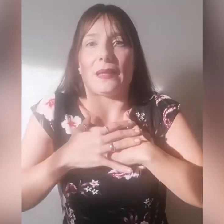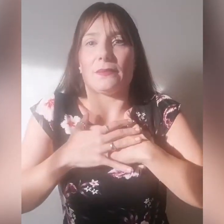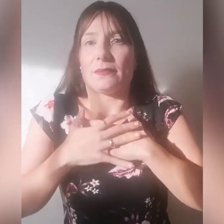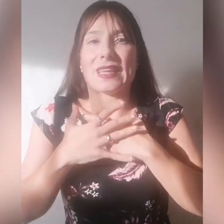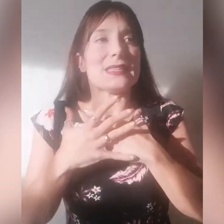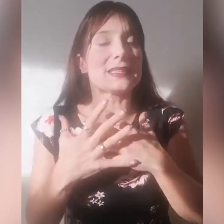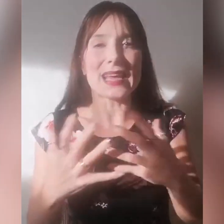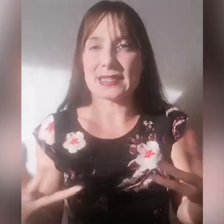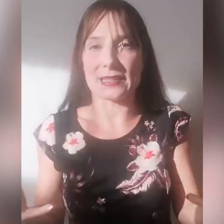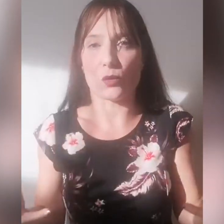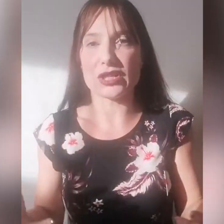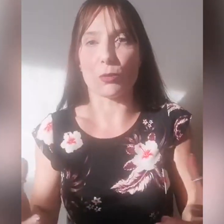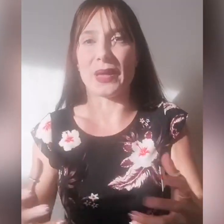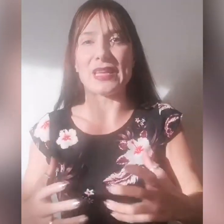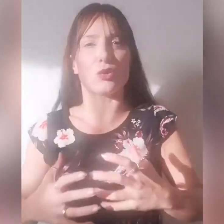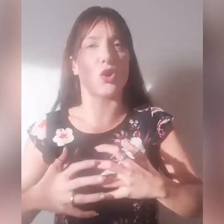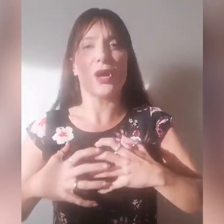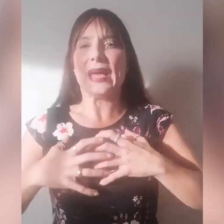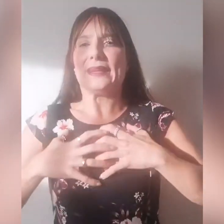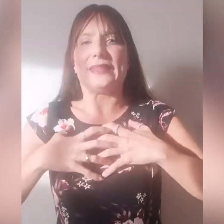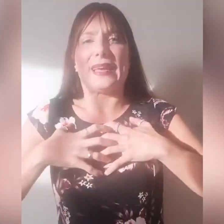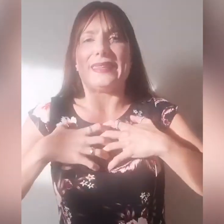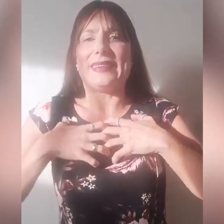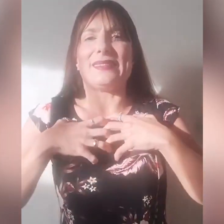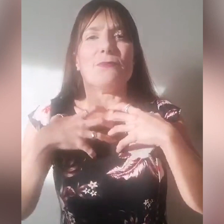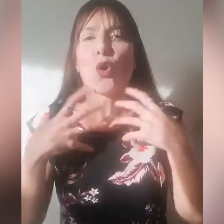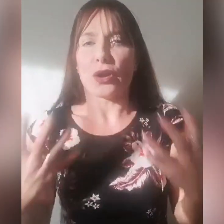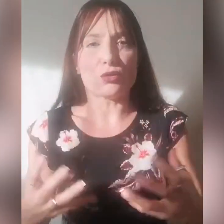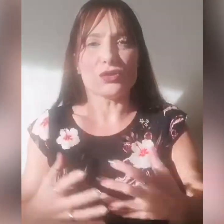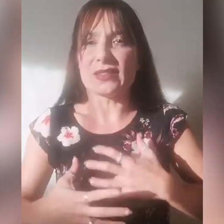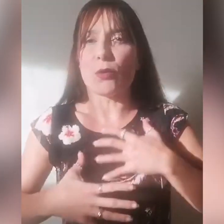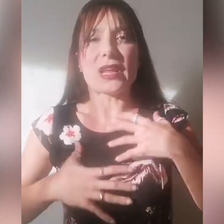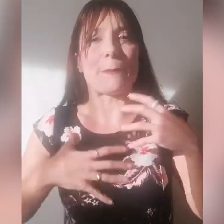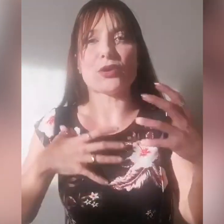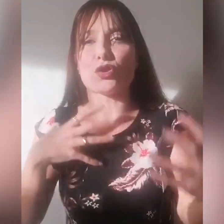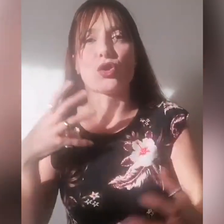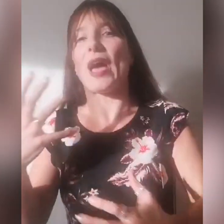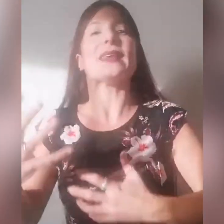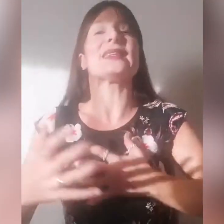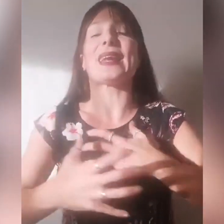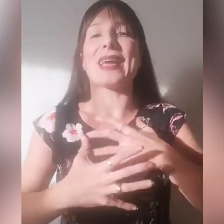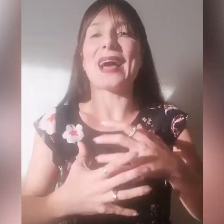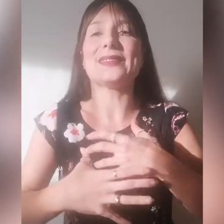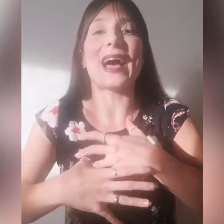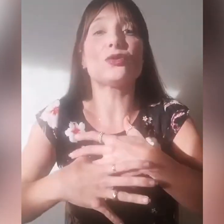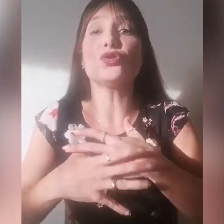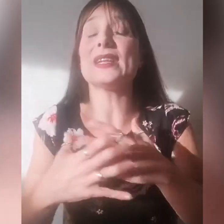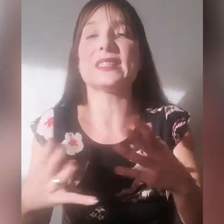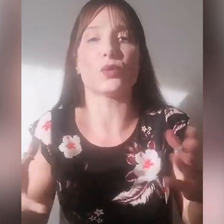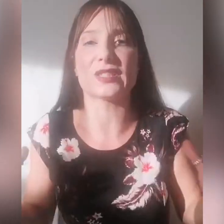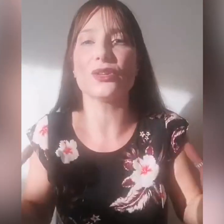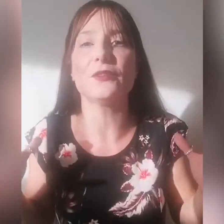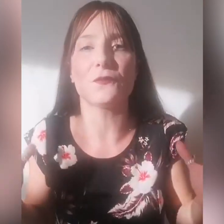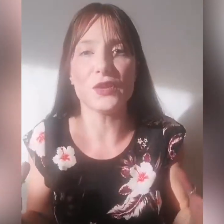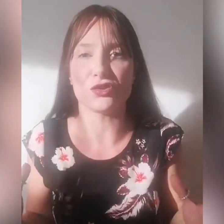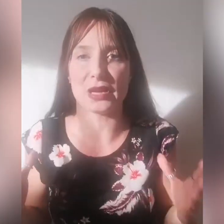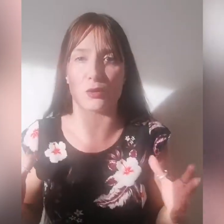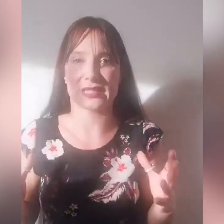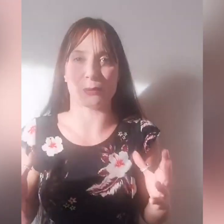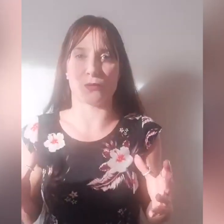tristezza di questo periodo, dei timori, tutti i timori che possono essere legati a tutte le situazioni difficili che noi stiamo